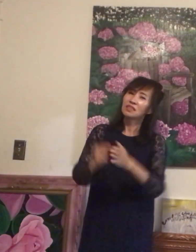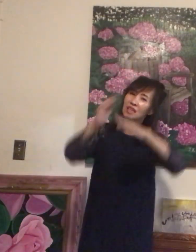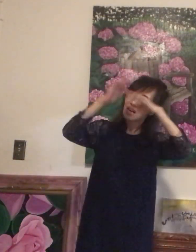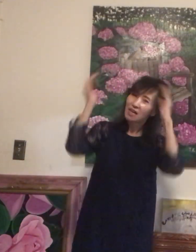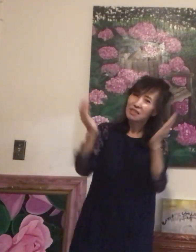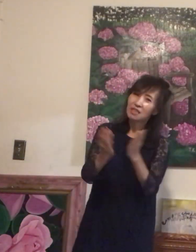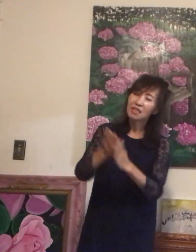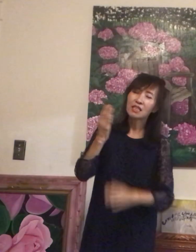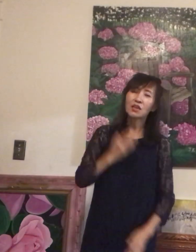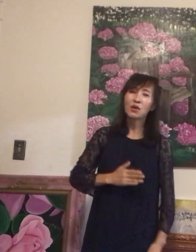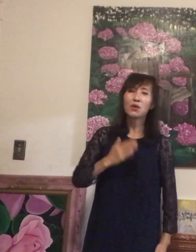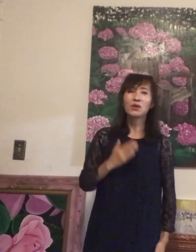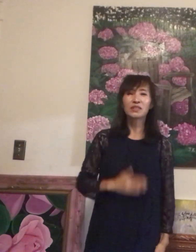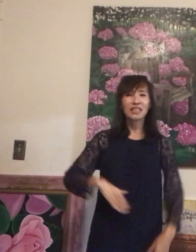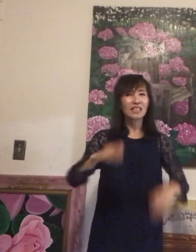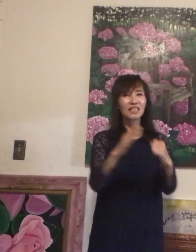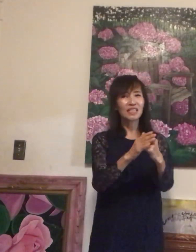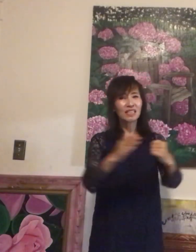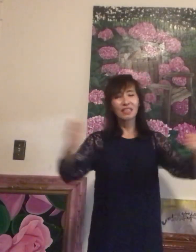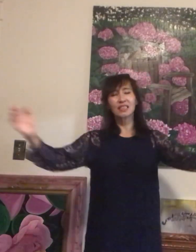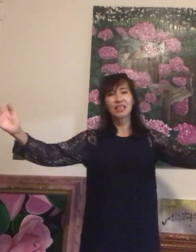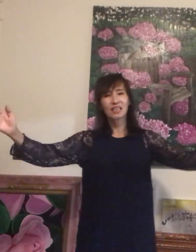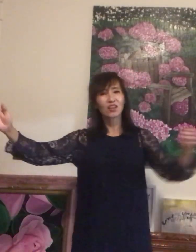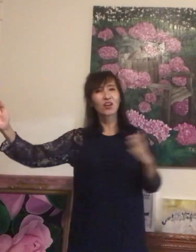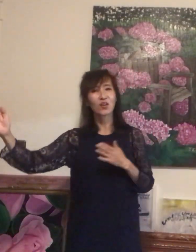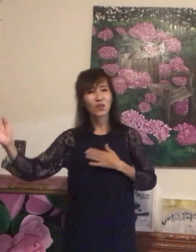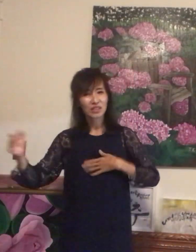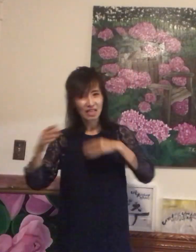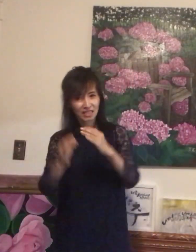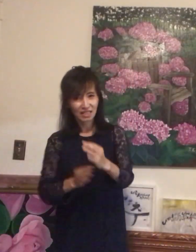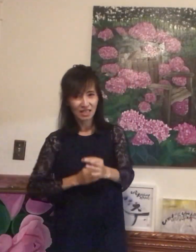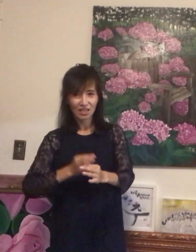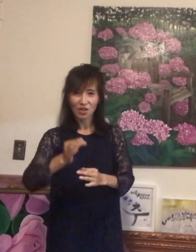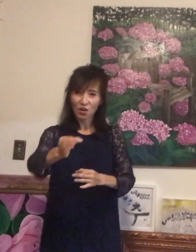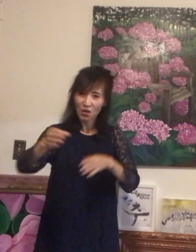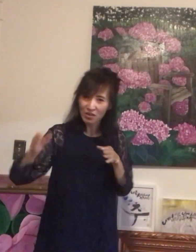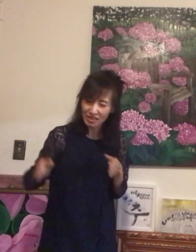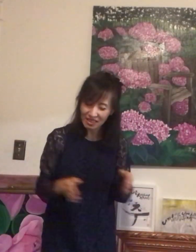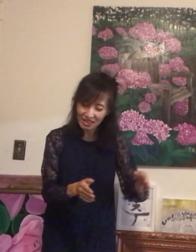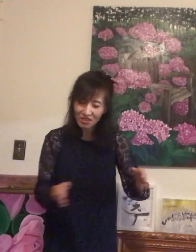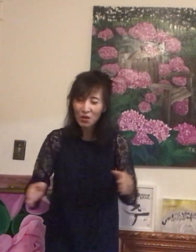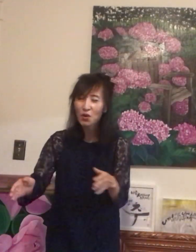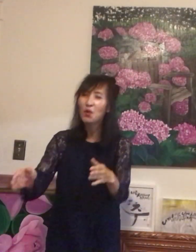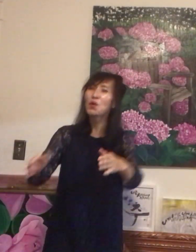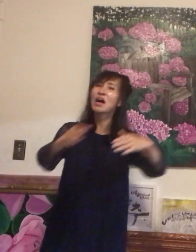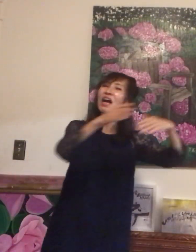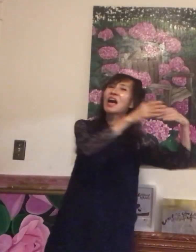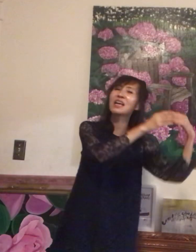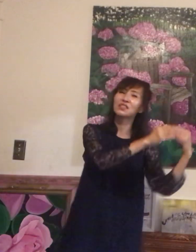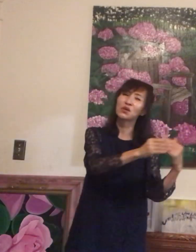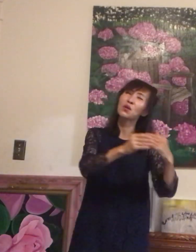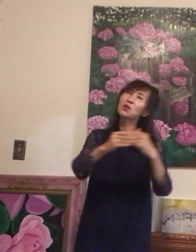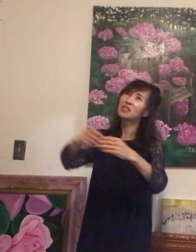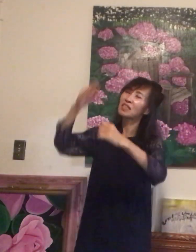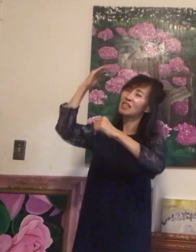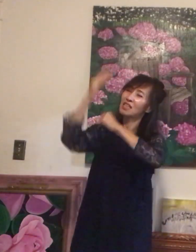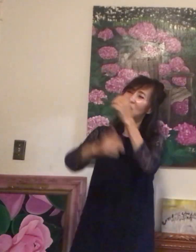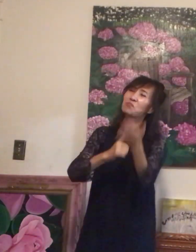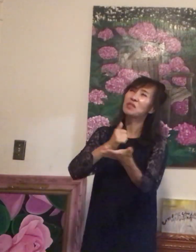다시 오니 주의 오른손이 나를 참새 전부터 길로 인도하소서